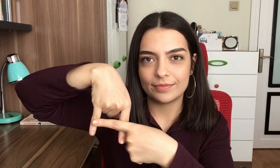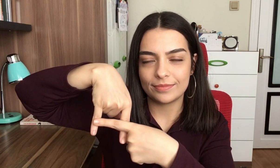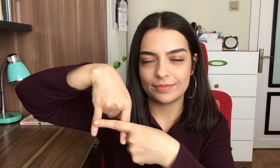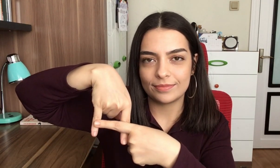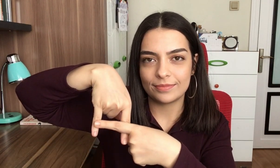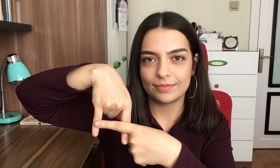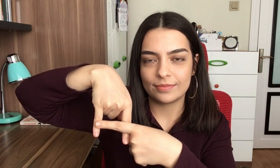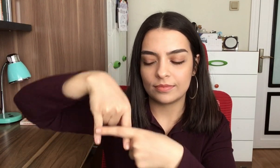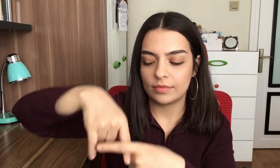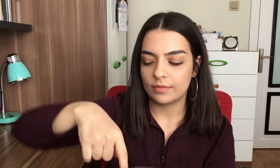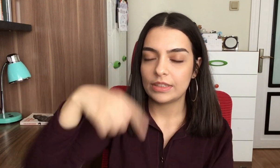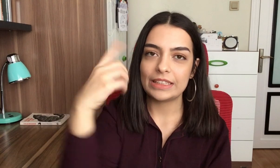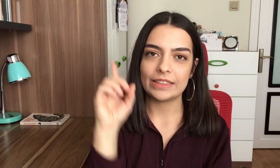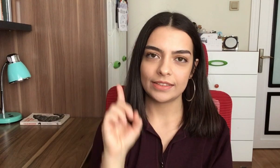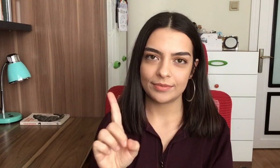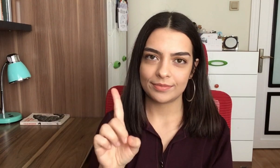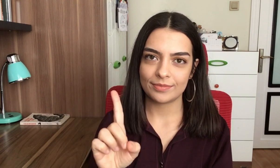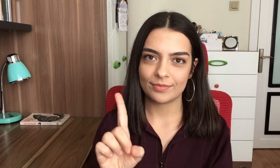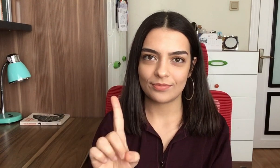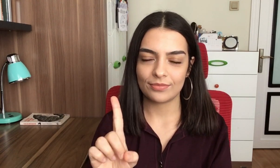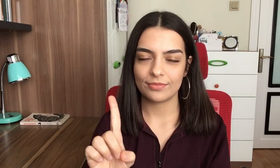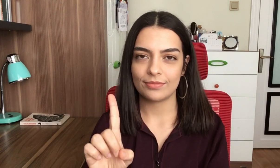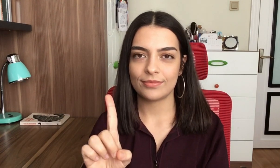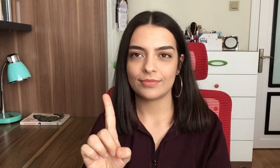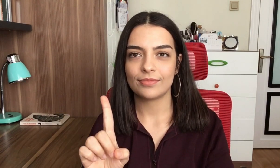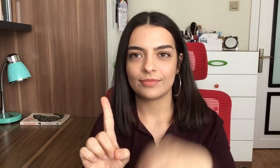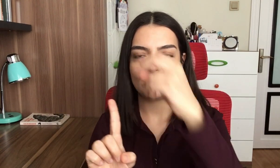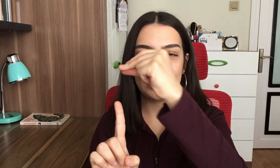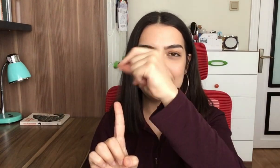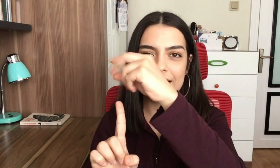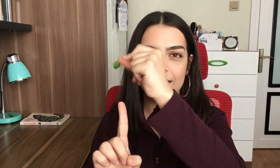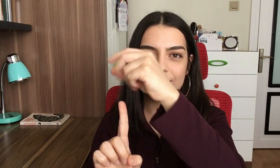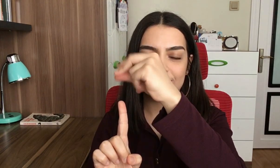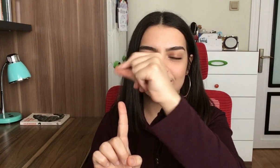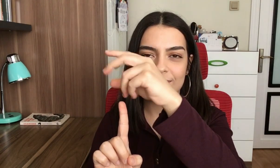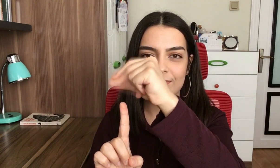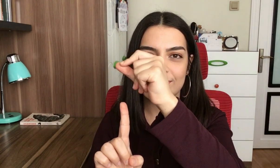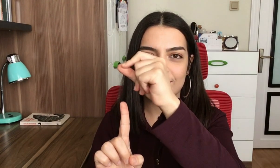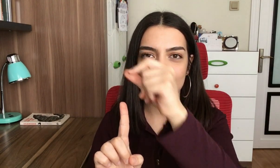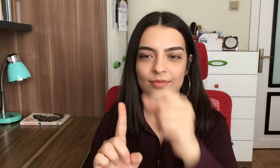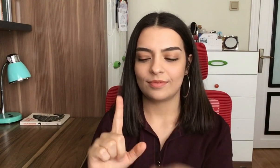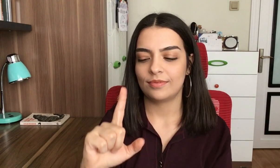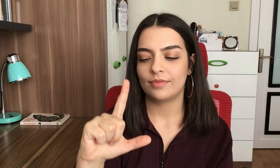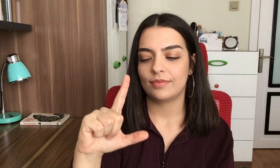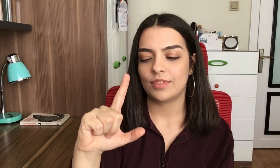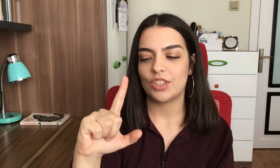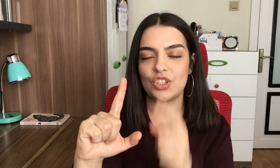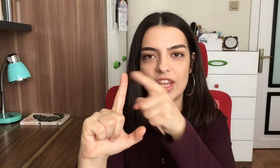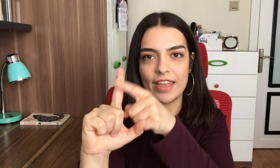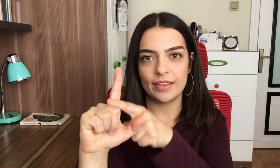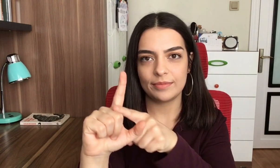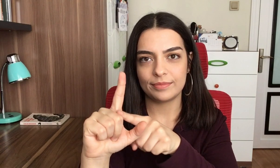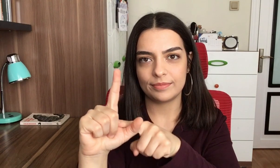I I I I J